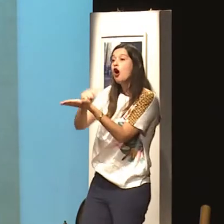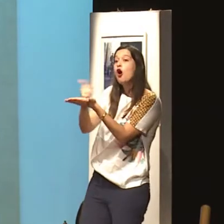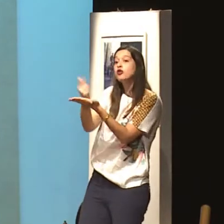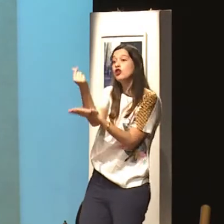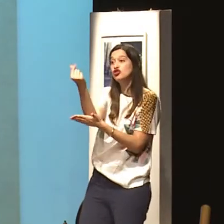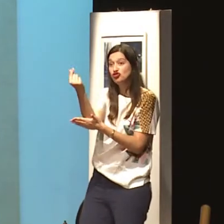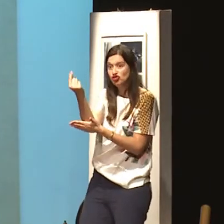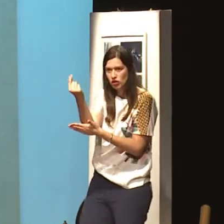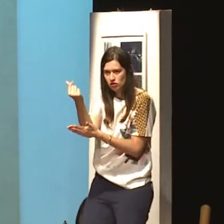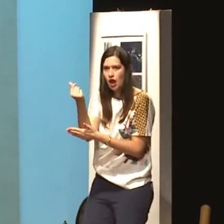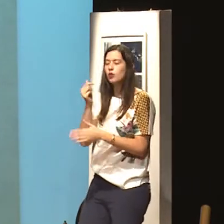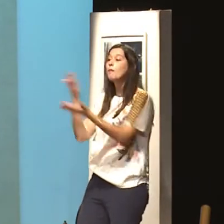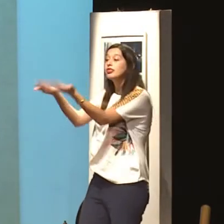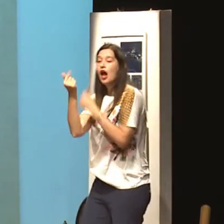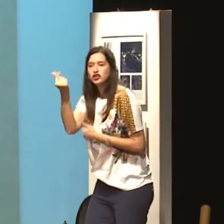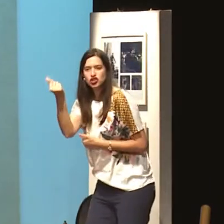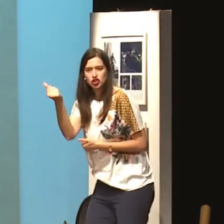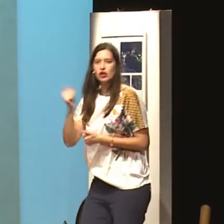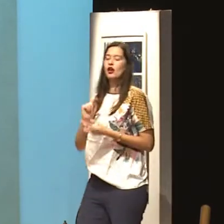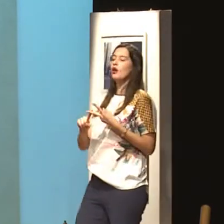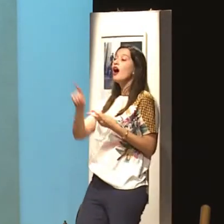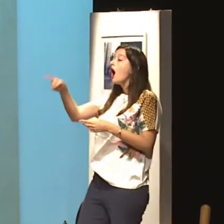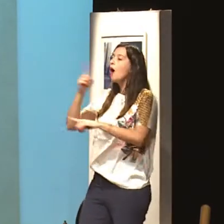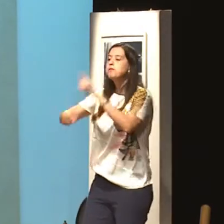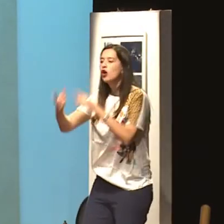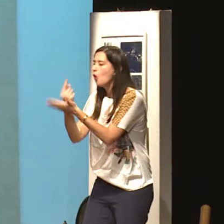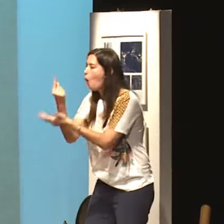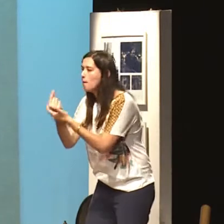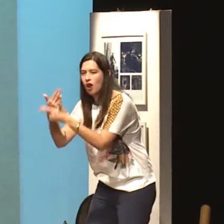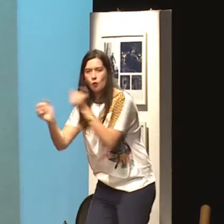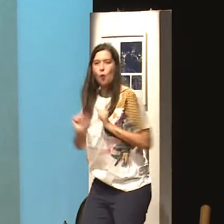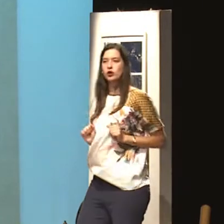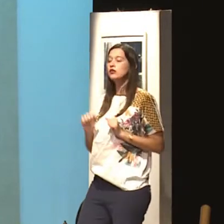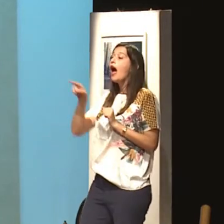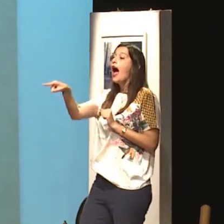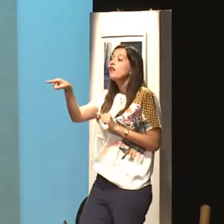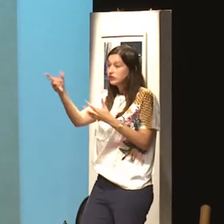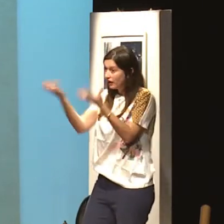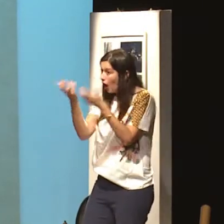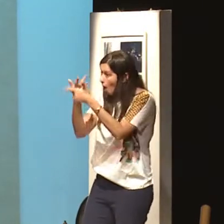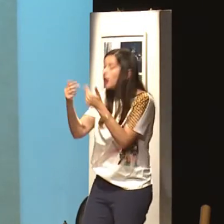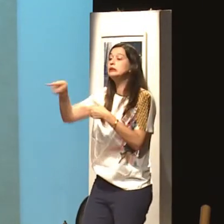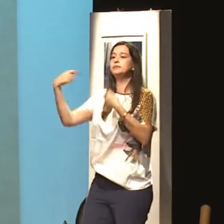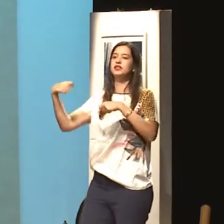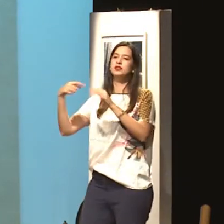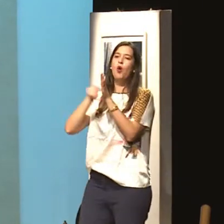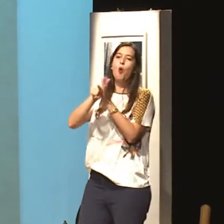Patrimonial, econômico ou financeiro? É homens que controlam o dinheiro da mulher, que não permite que ela compre as